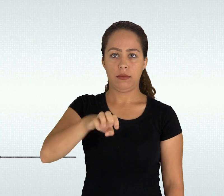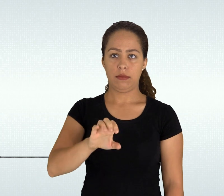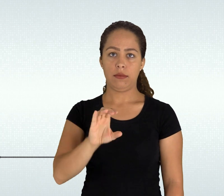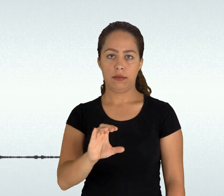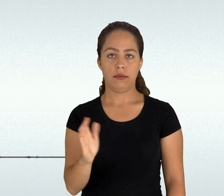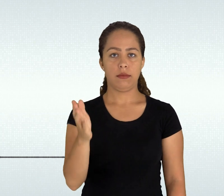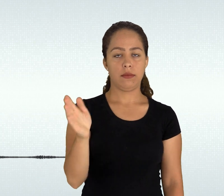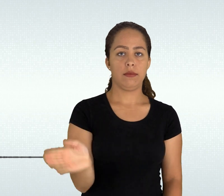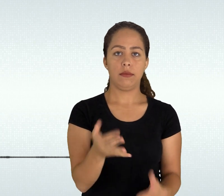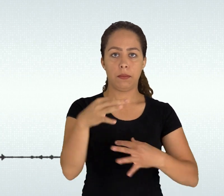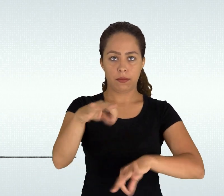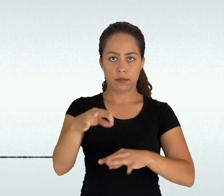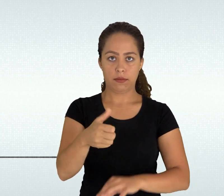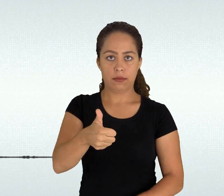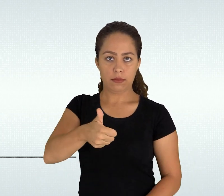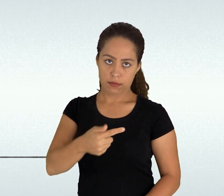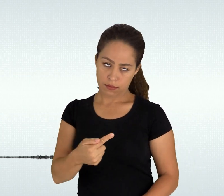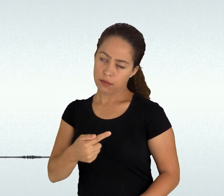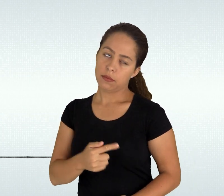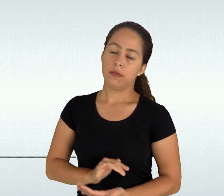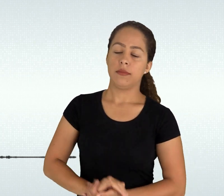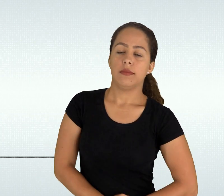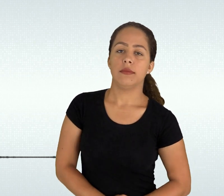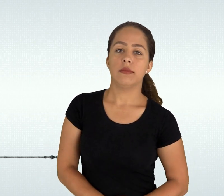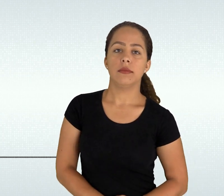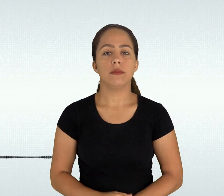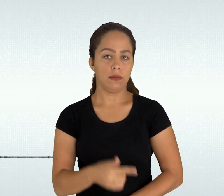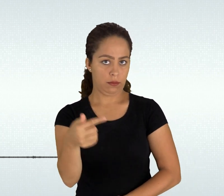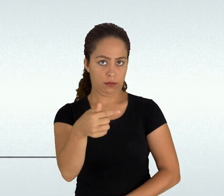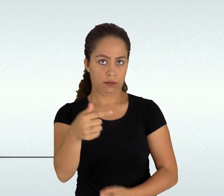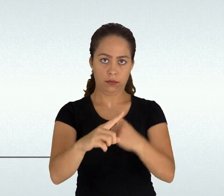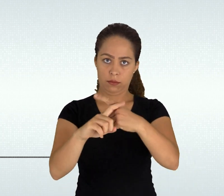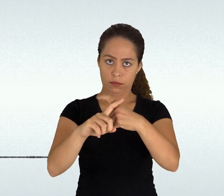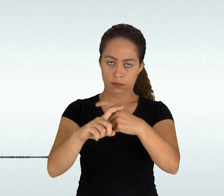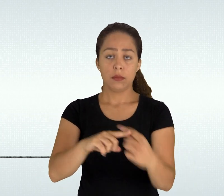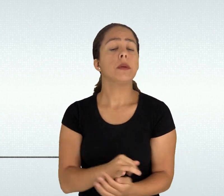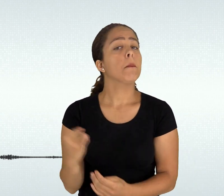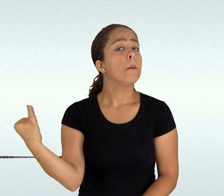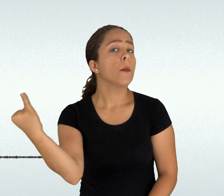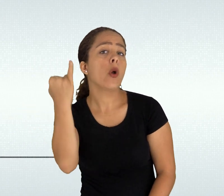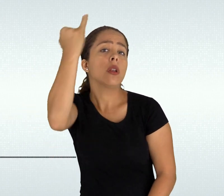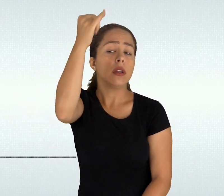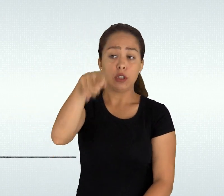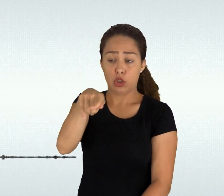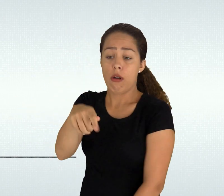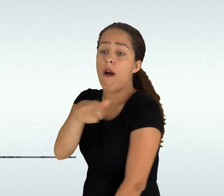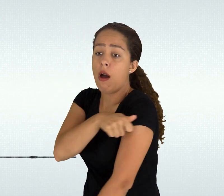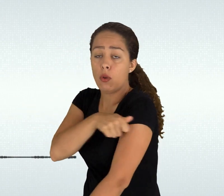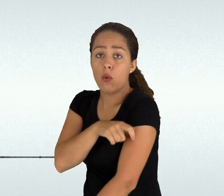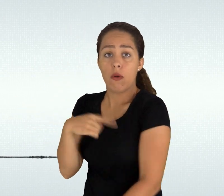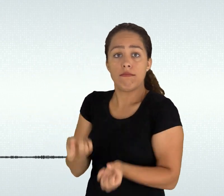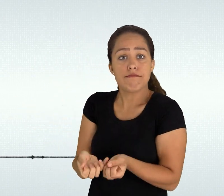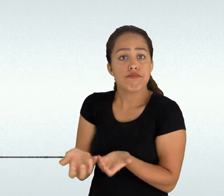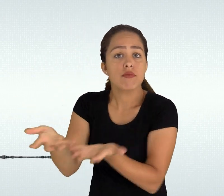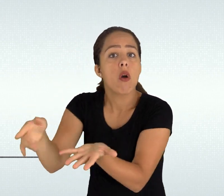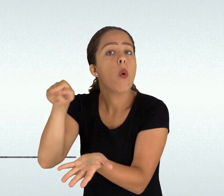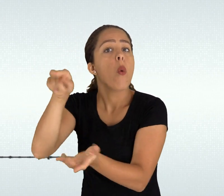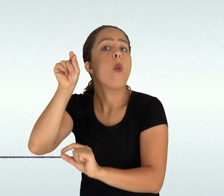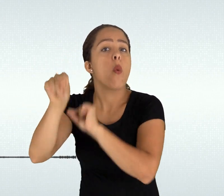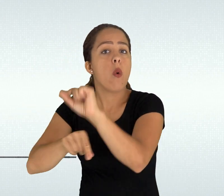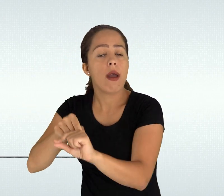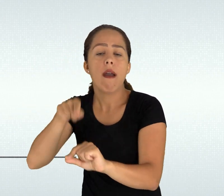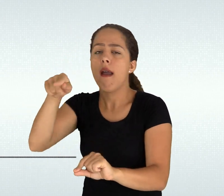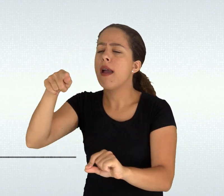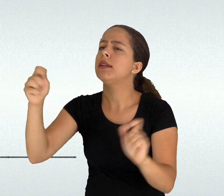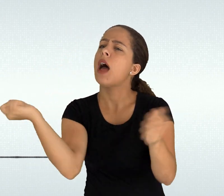a oferta de educação profissional técnica integrada ao nível médio é prioridade de oferta